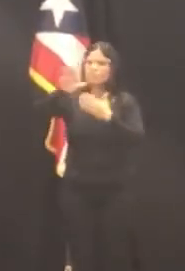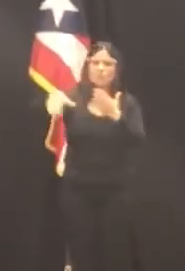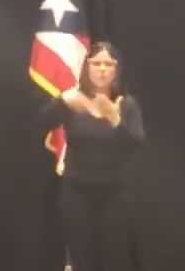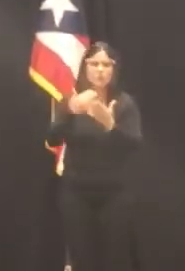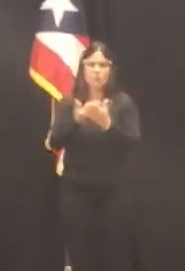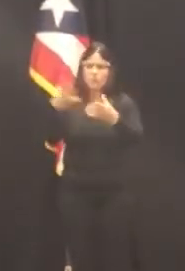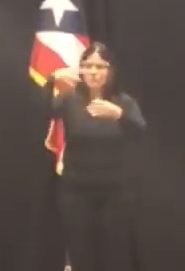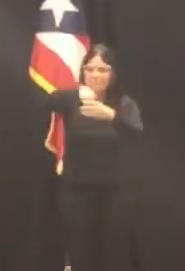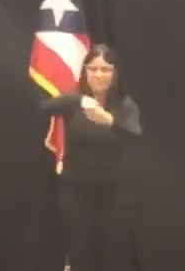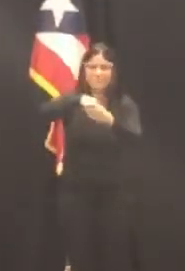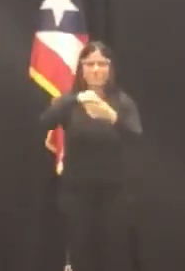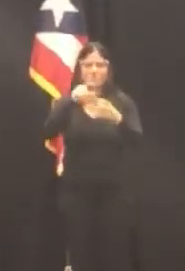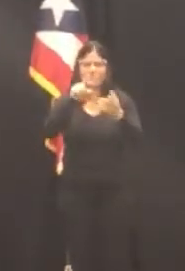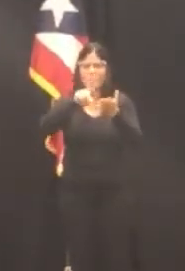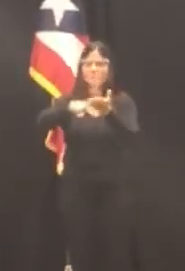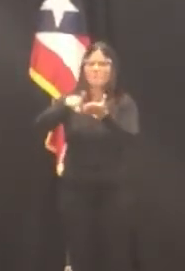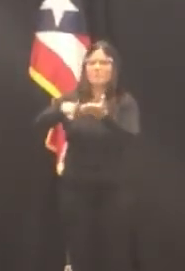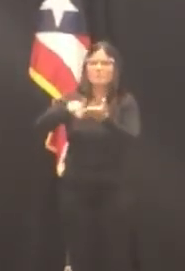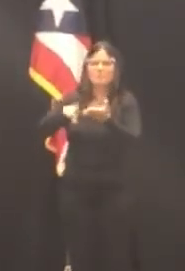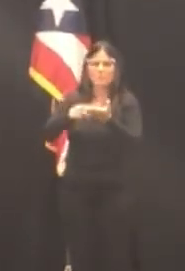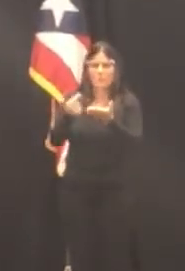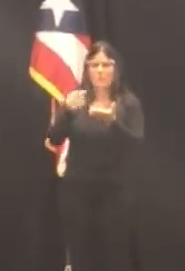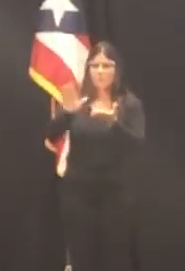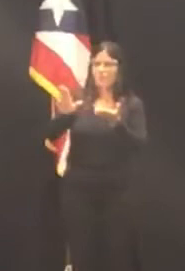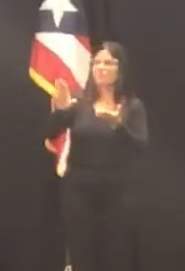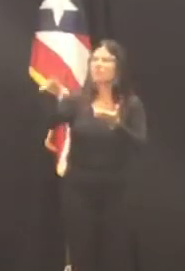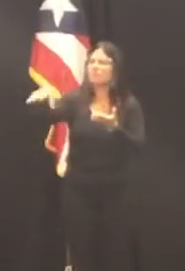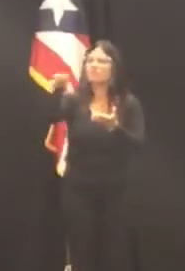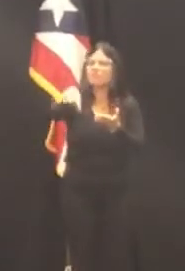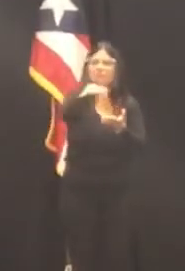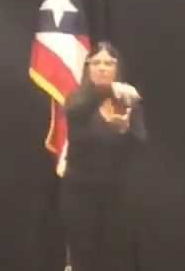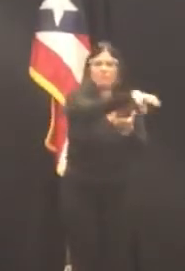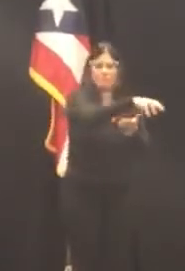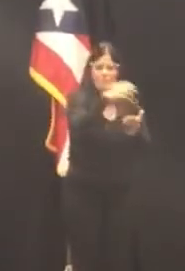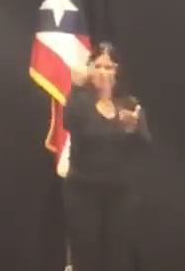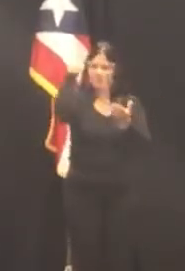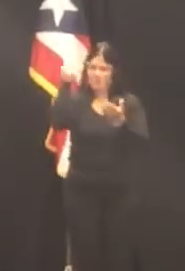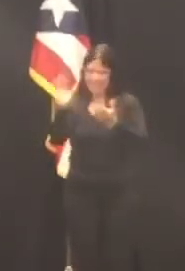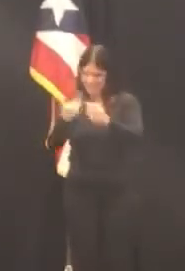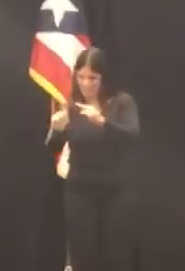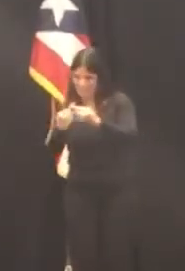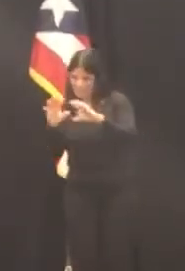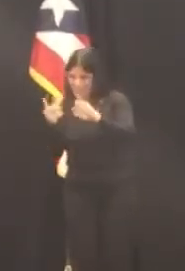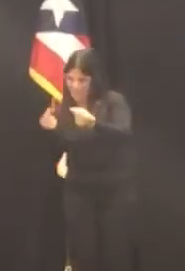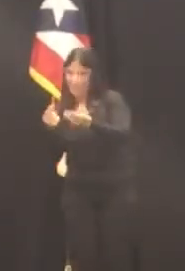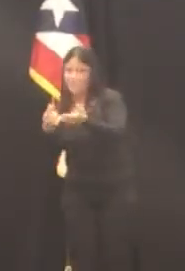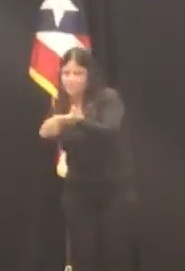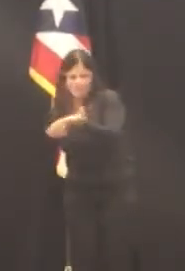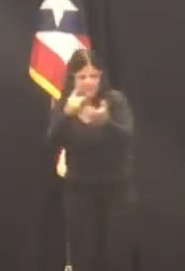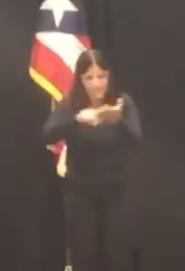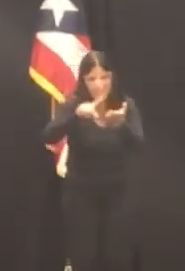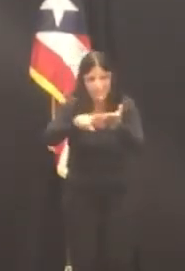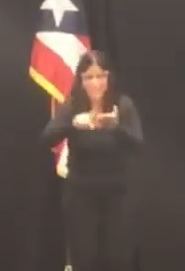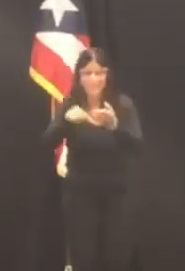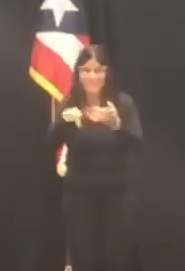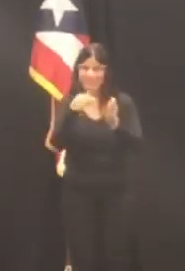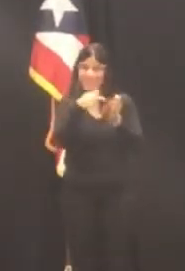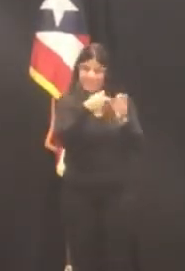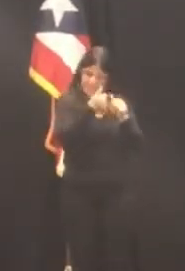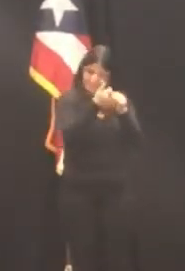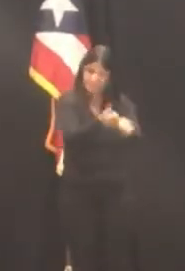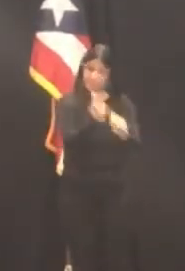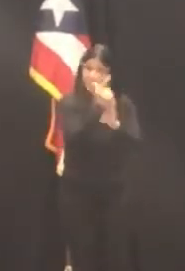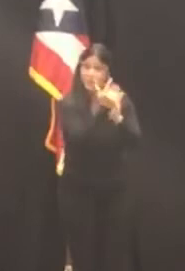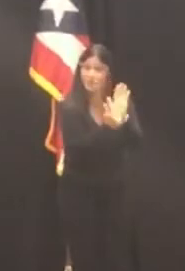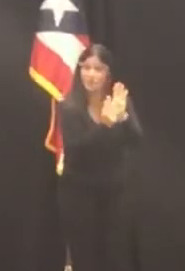instrumentalidades de los municipios para determinar si se han hecho de acuerdo con la ley. Hace apenas unos